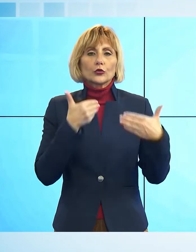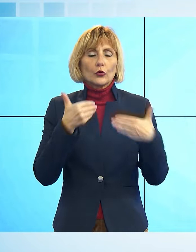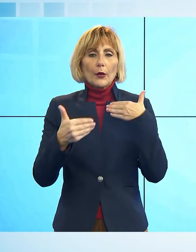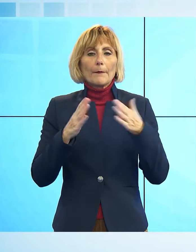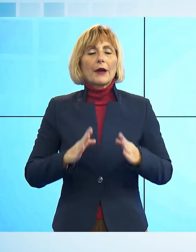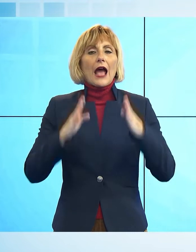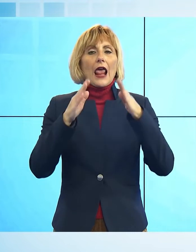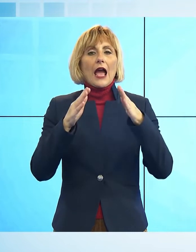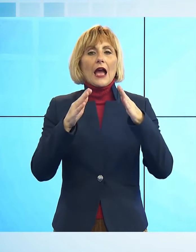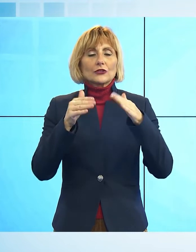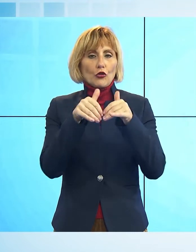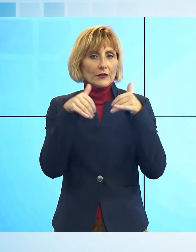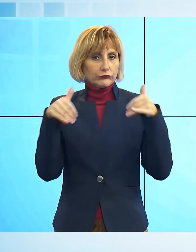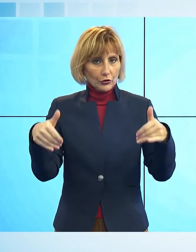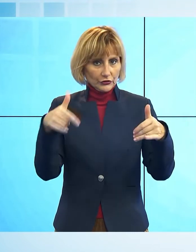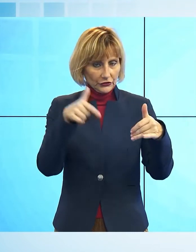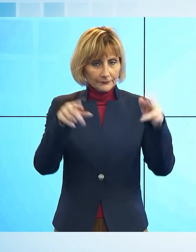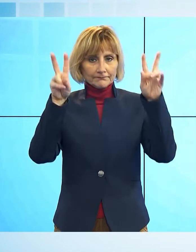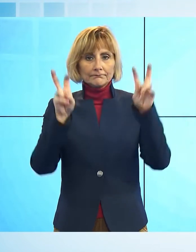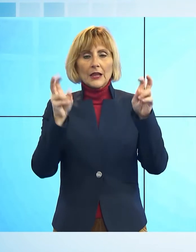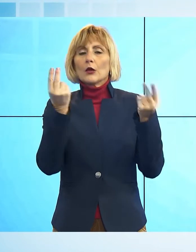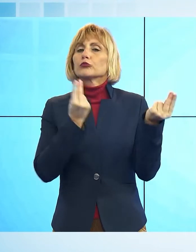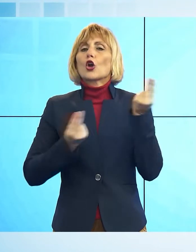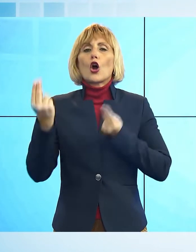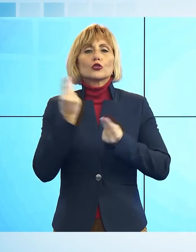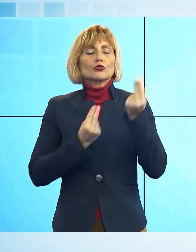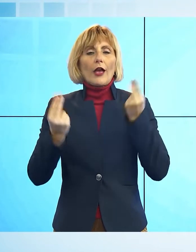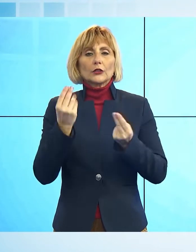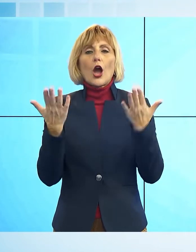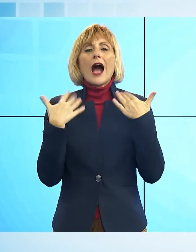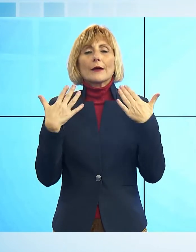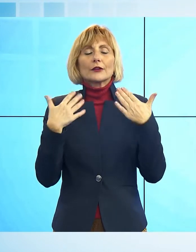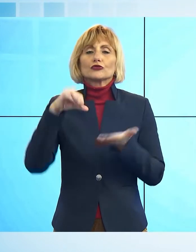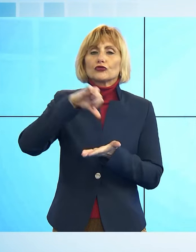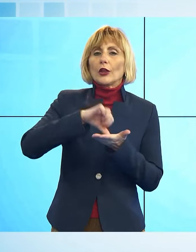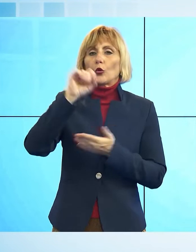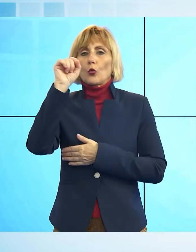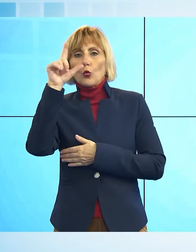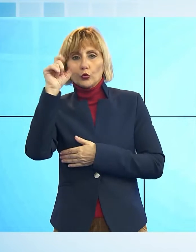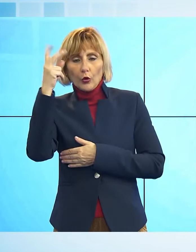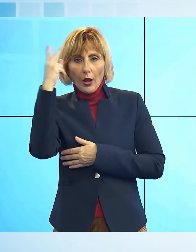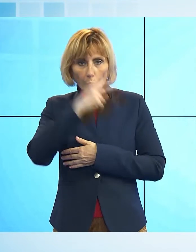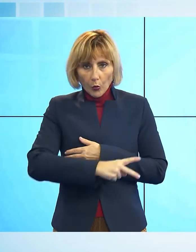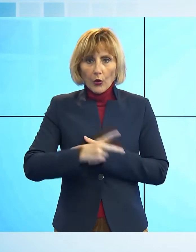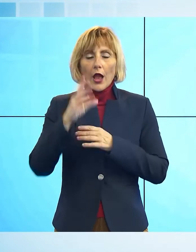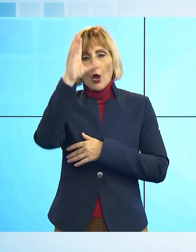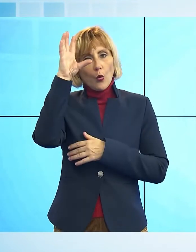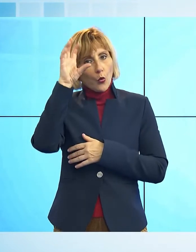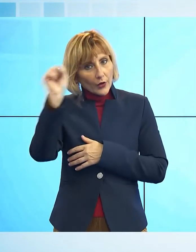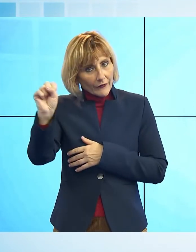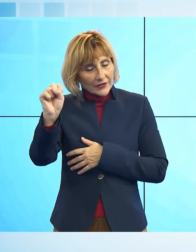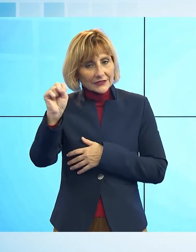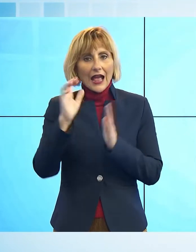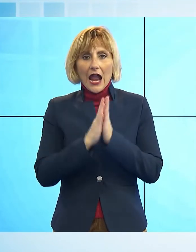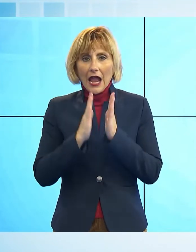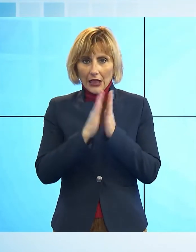il progetto Ambientiamoci. L'iniziativa, promossa dal Centro di Cultura di Lucca dell'Università Cattolica, per due anni coinvolgerà